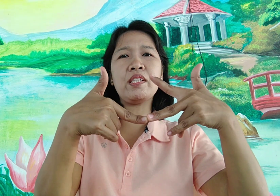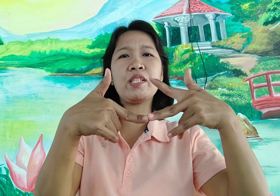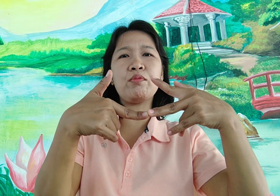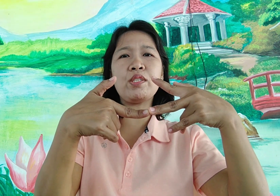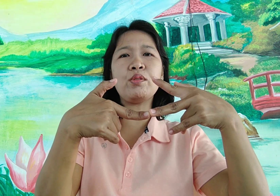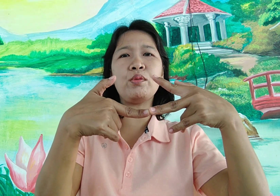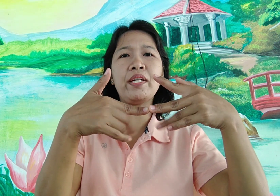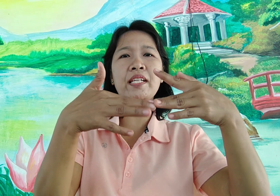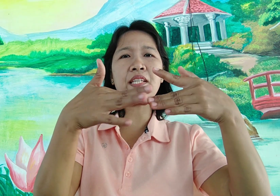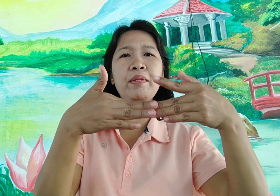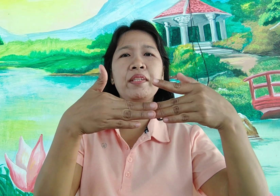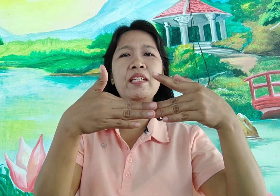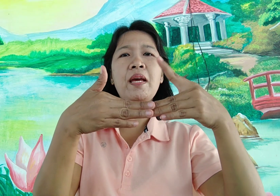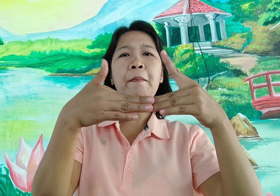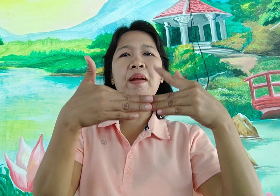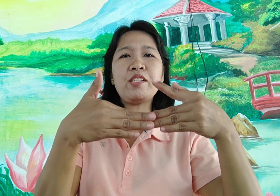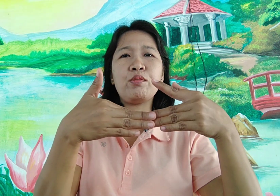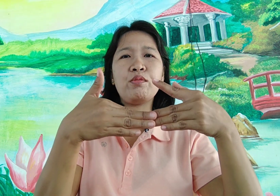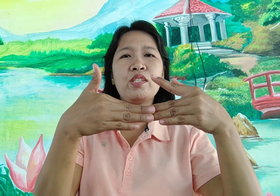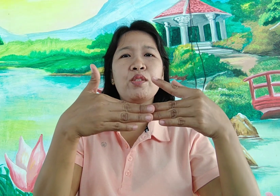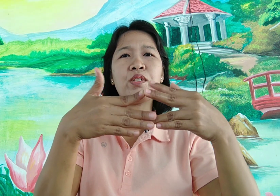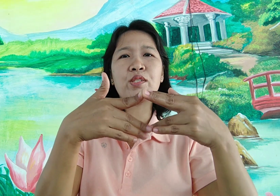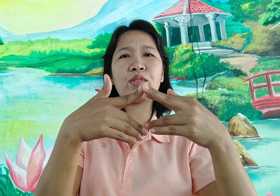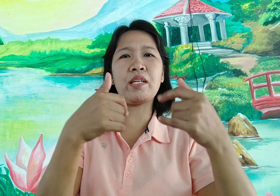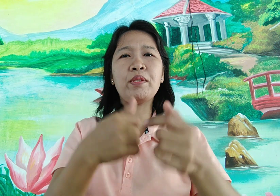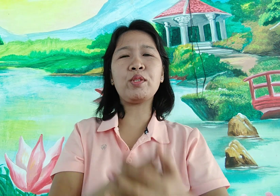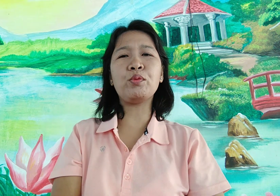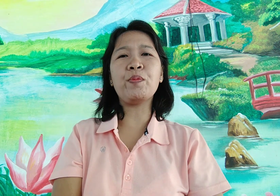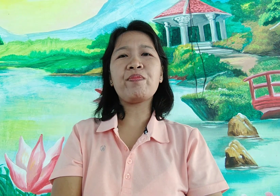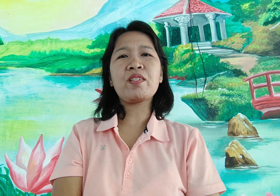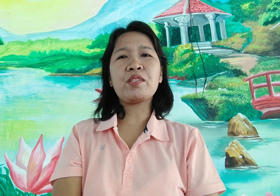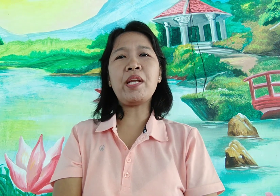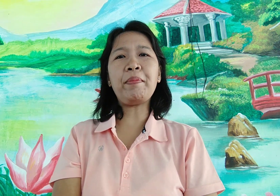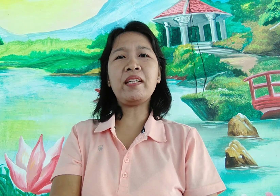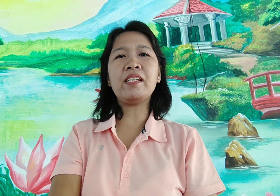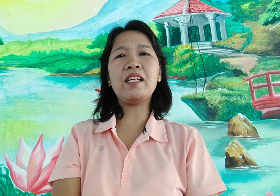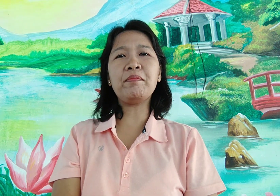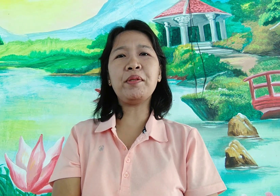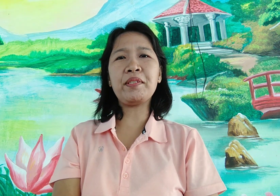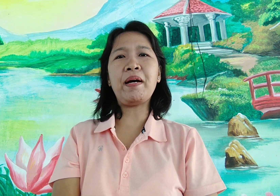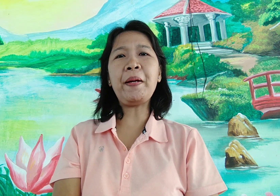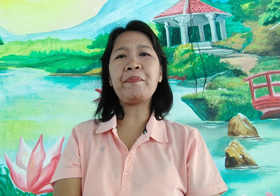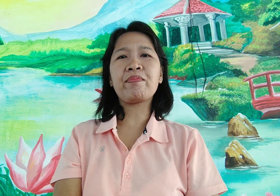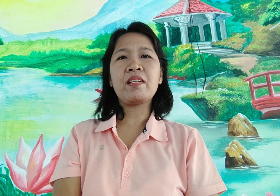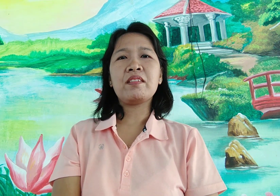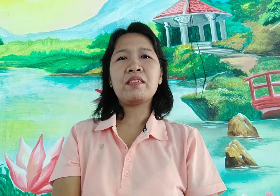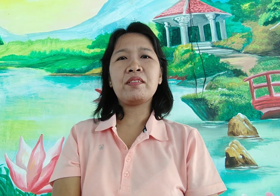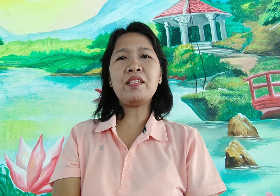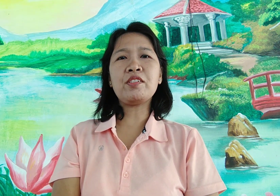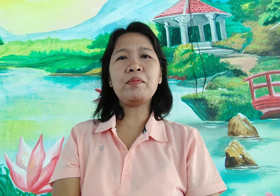is equals to 2 70 plus 2 is equals to 72 so napakadali lang po diba? that's all